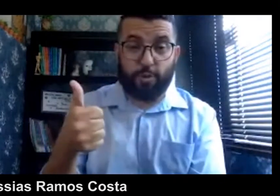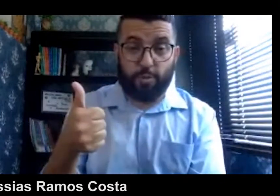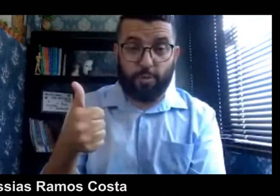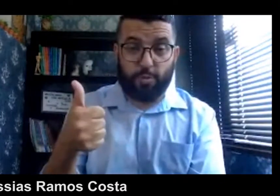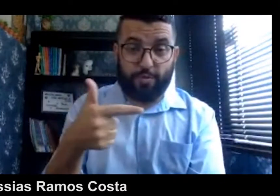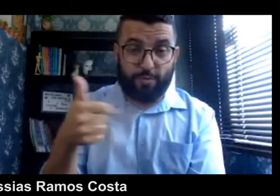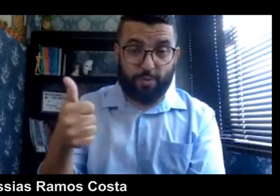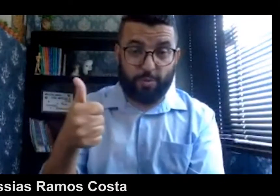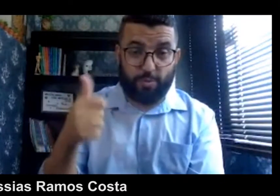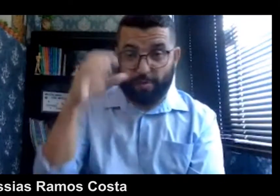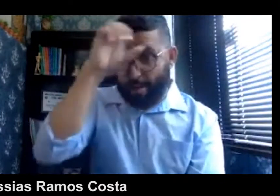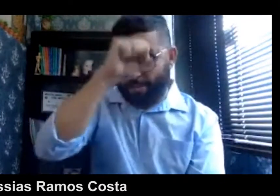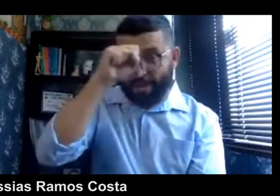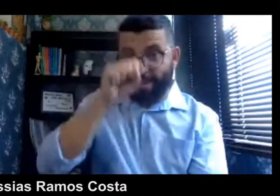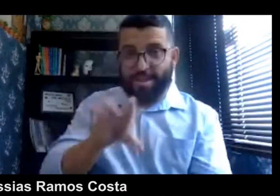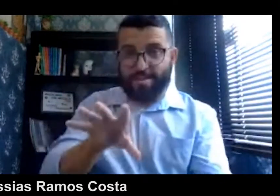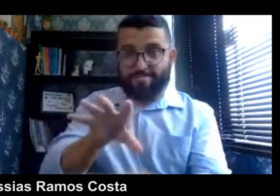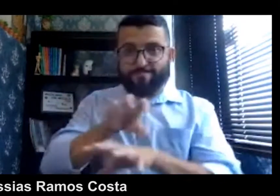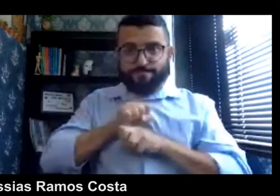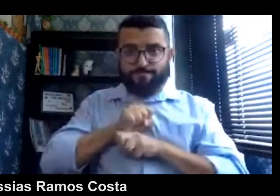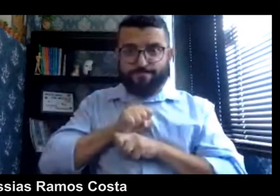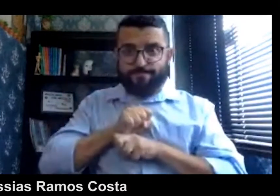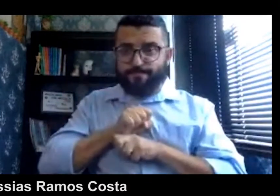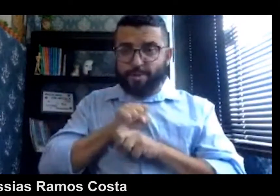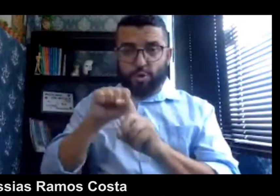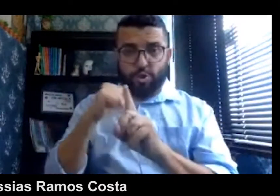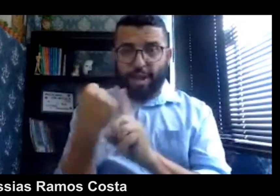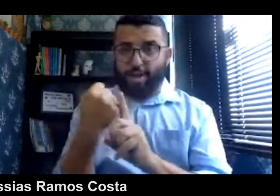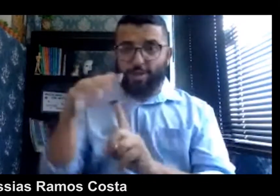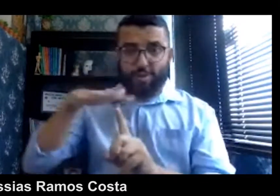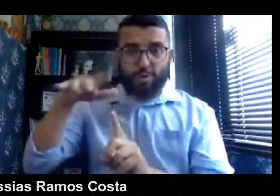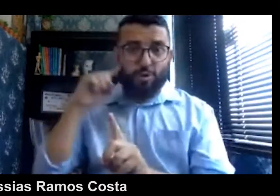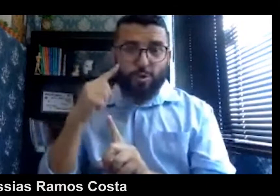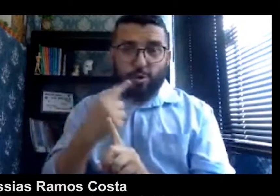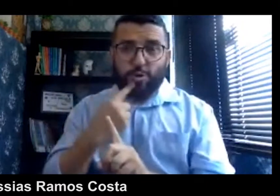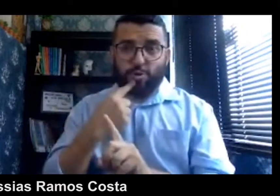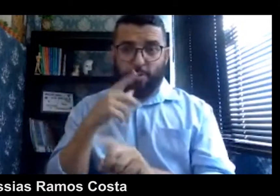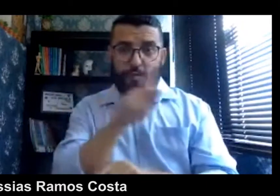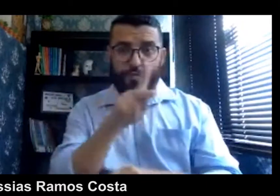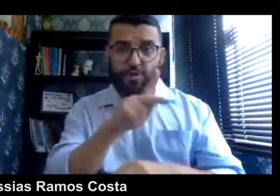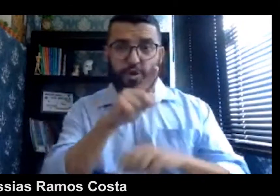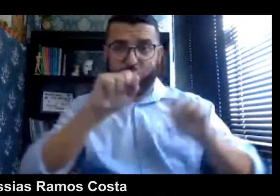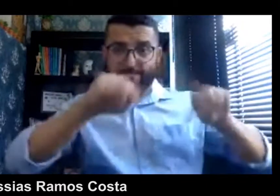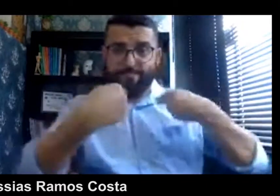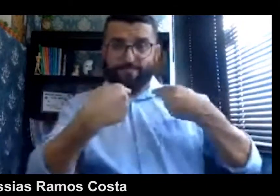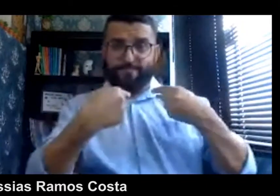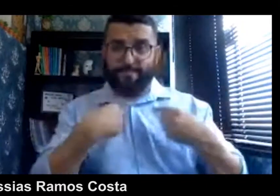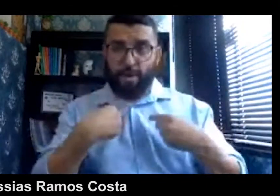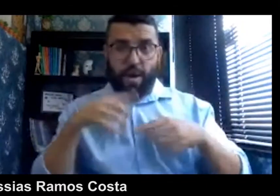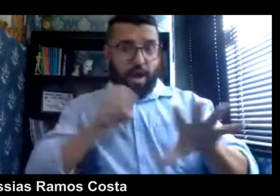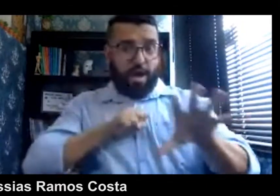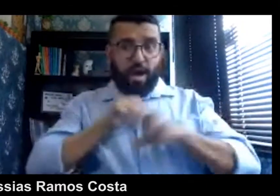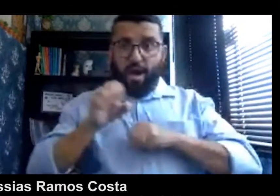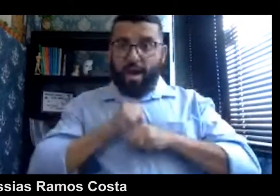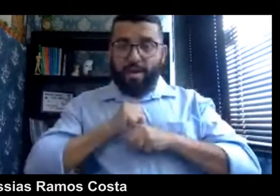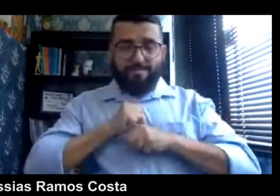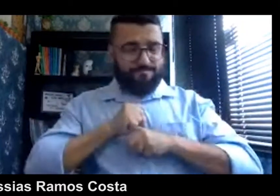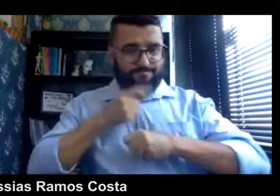17 anos, eu tive aquisição da língua, conhecer surdos, teve um professor que me incentivou e assim, foi